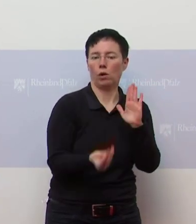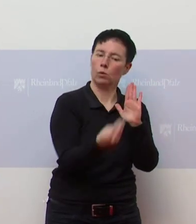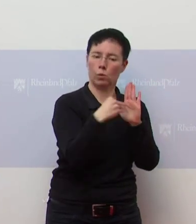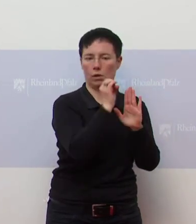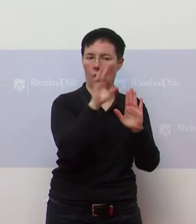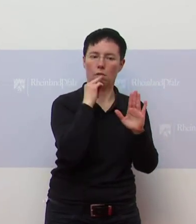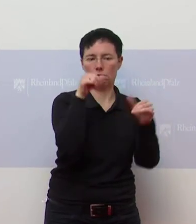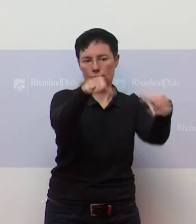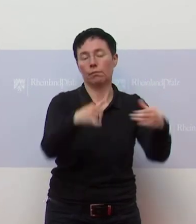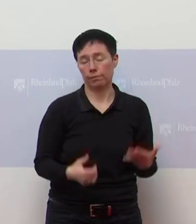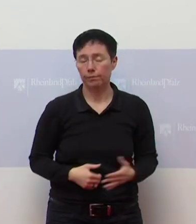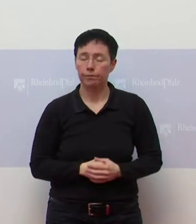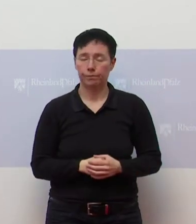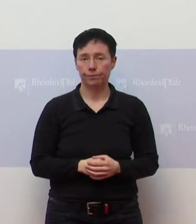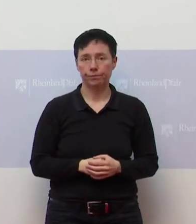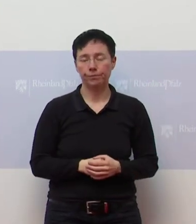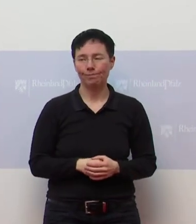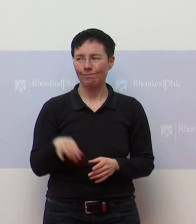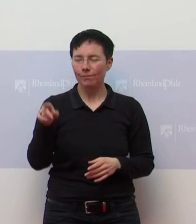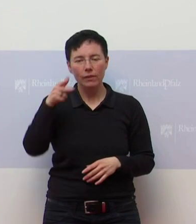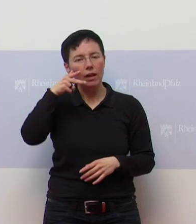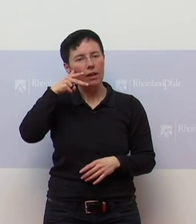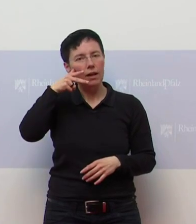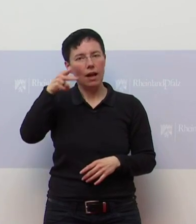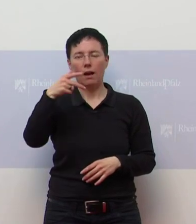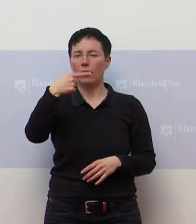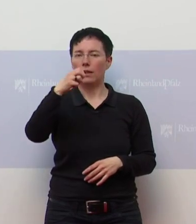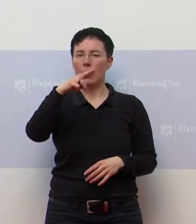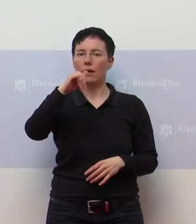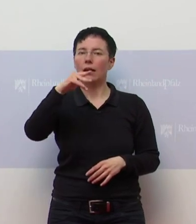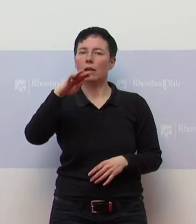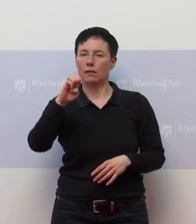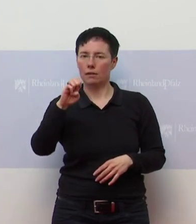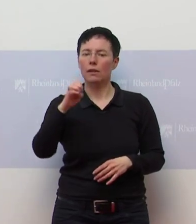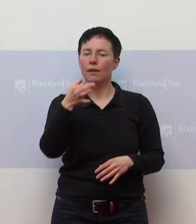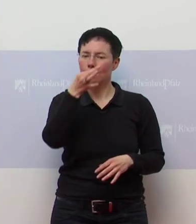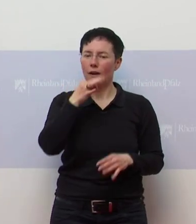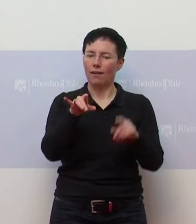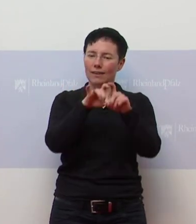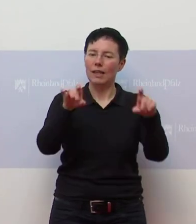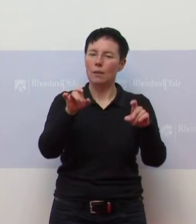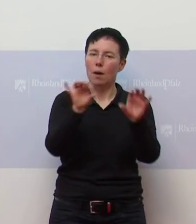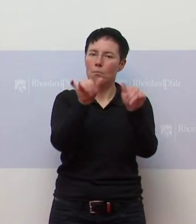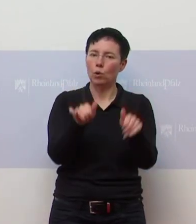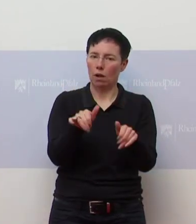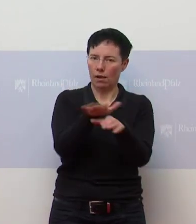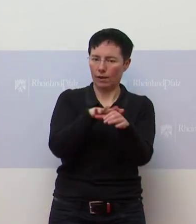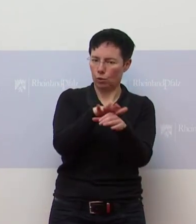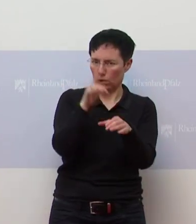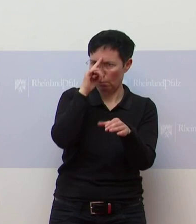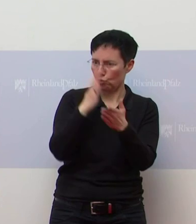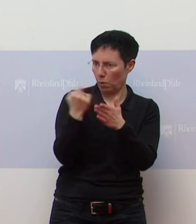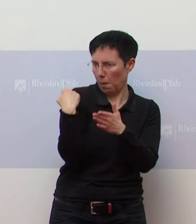verabredet worden gestern. Dann hat Herr Gericke eine Frage zur Modellregion. Aber ich denke, das hat sich erübrigt